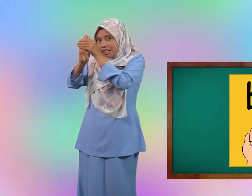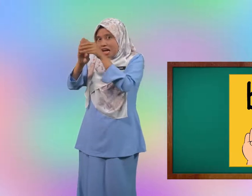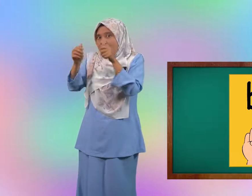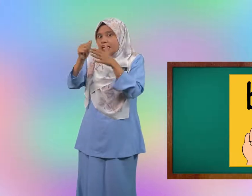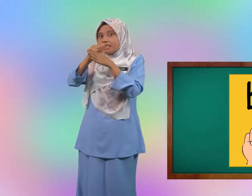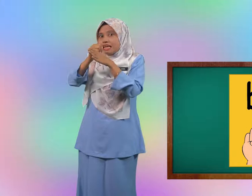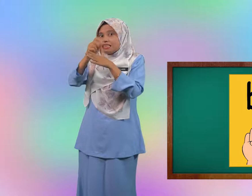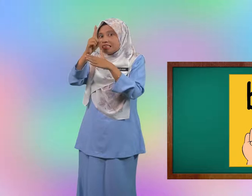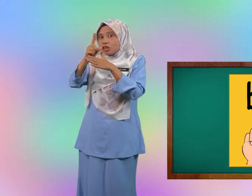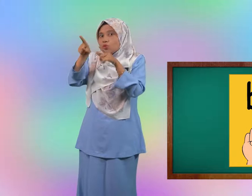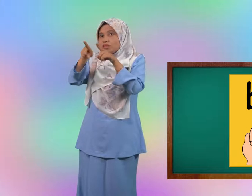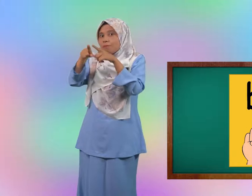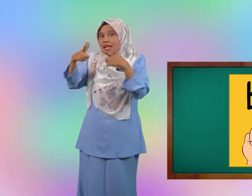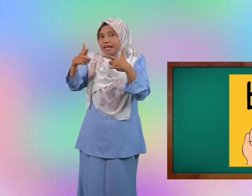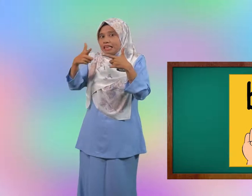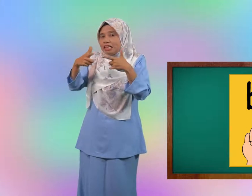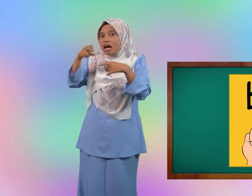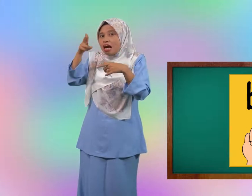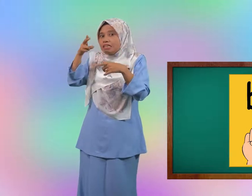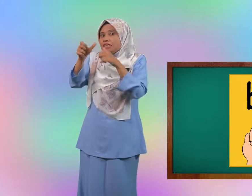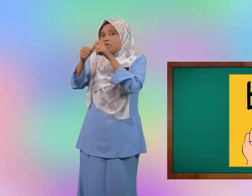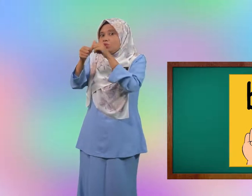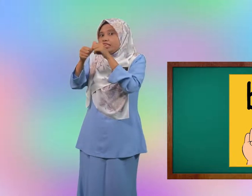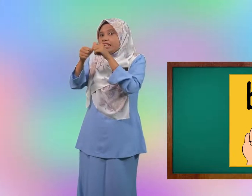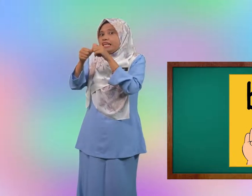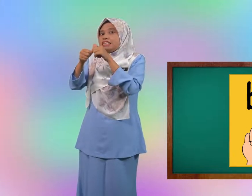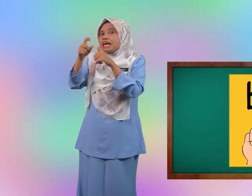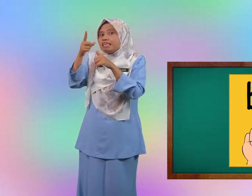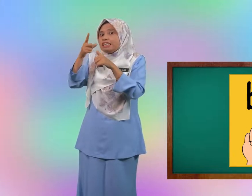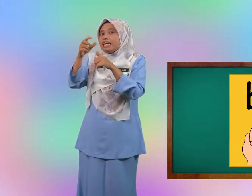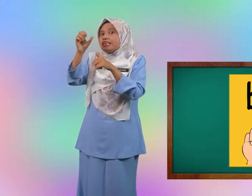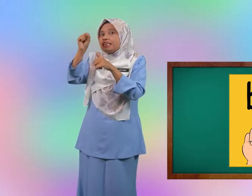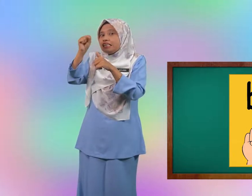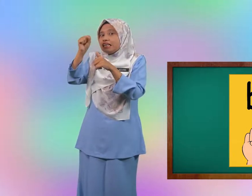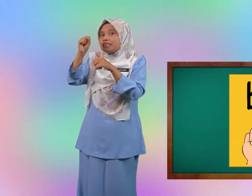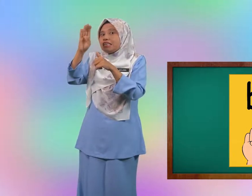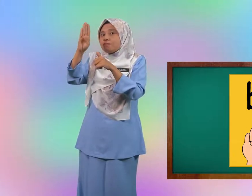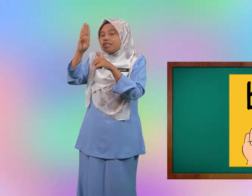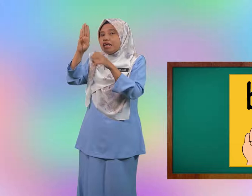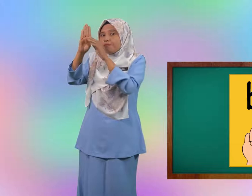Antara satu sama lain. Hanya ibu jari sahaja yang digenggam ke dalam.